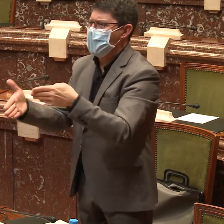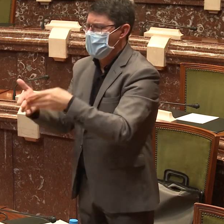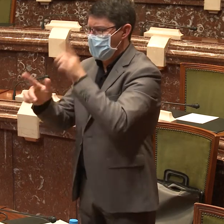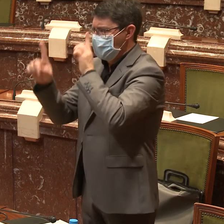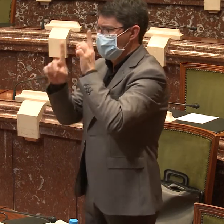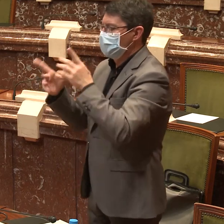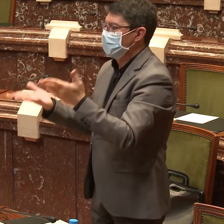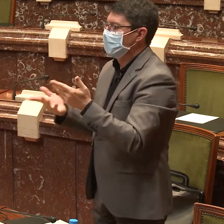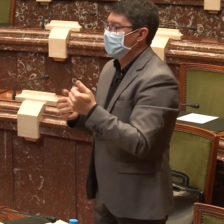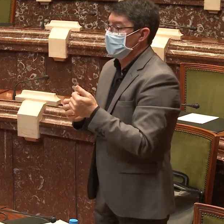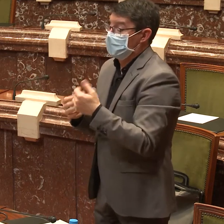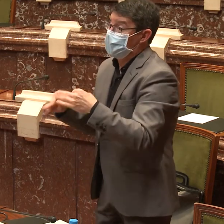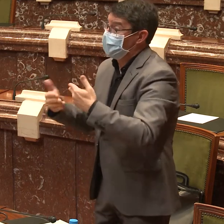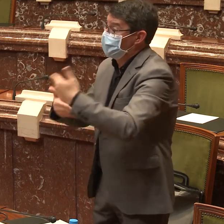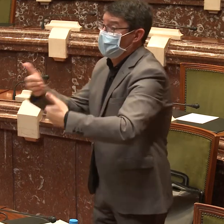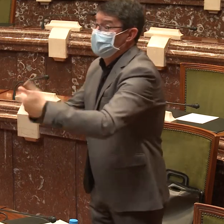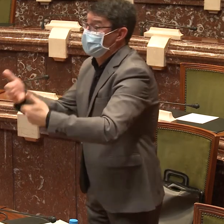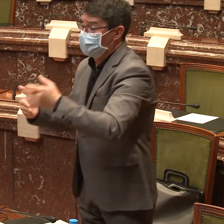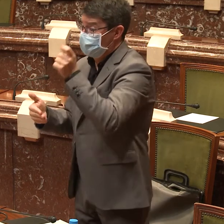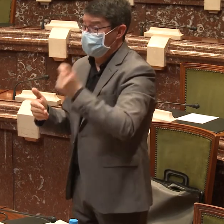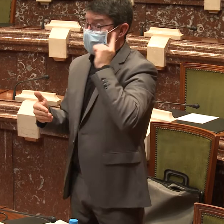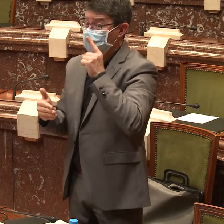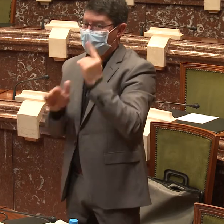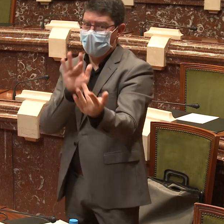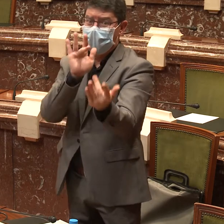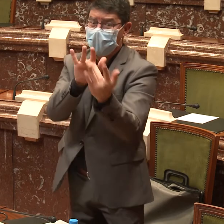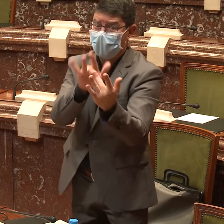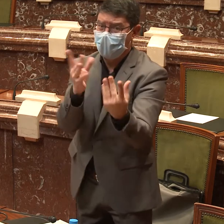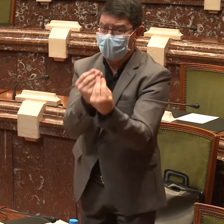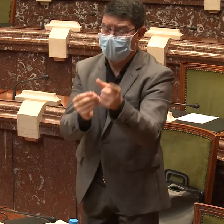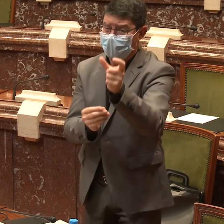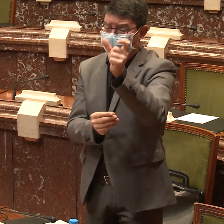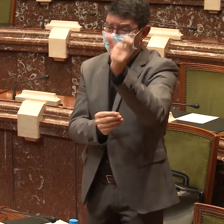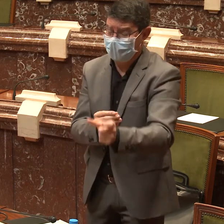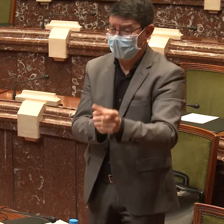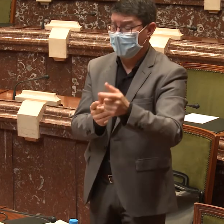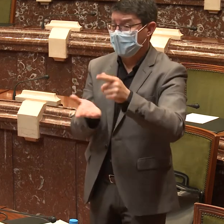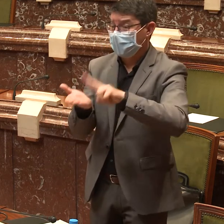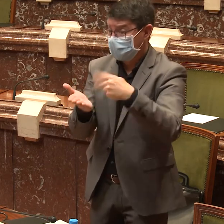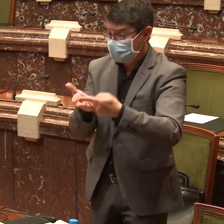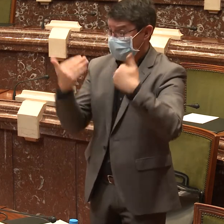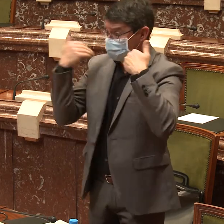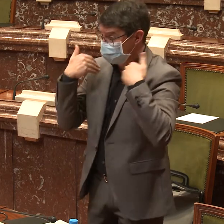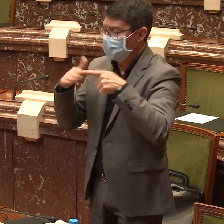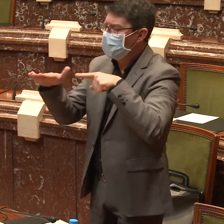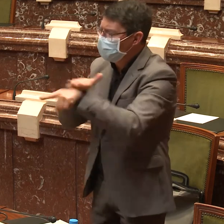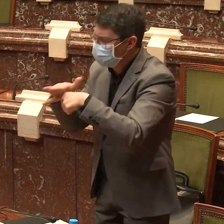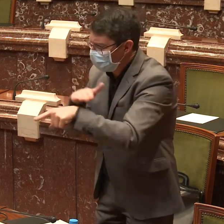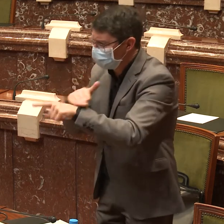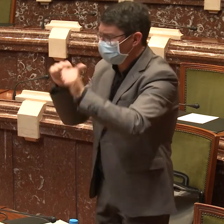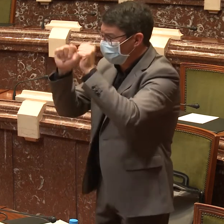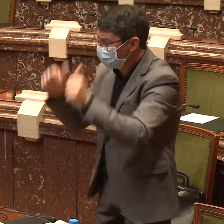Así que la mascarilla suma una barrera más. Si necesitan contactar con un